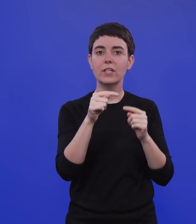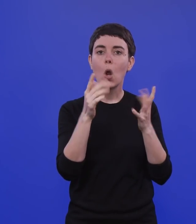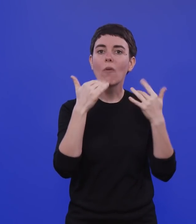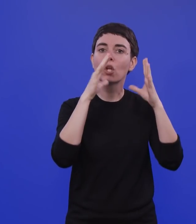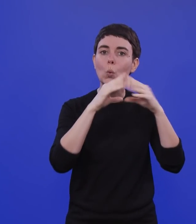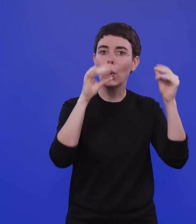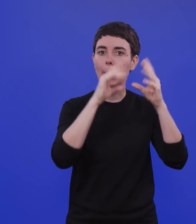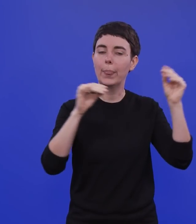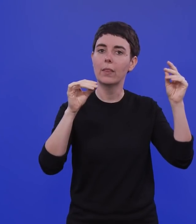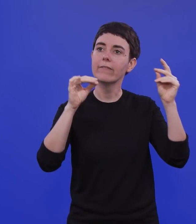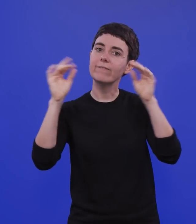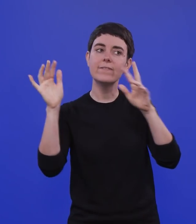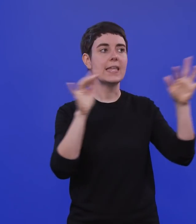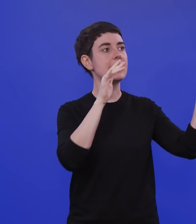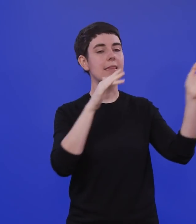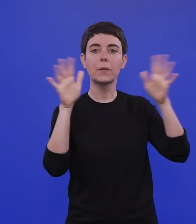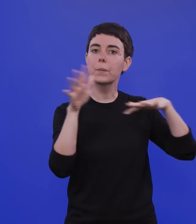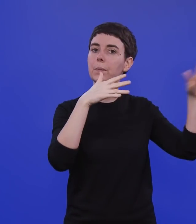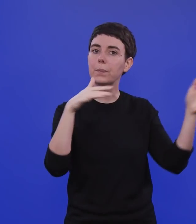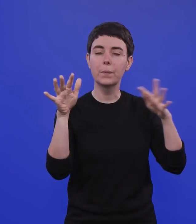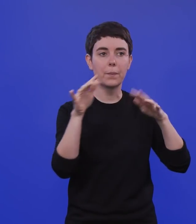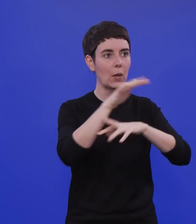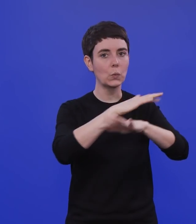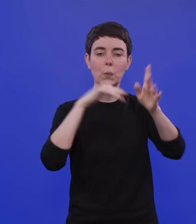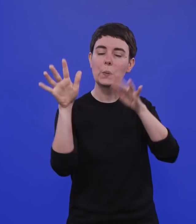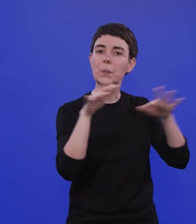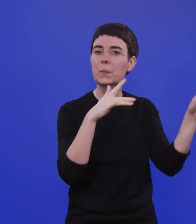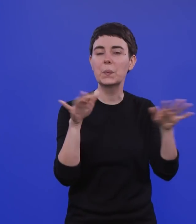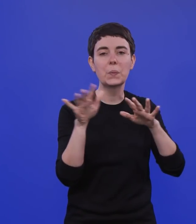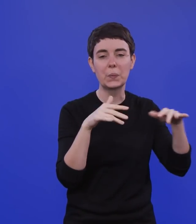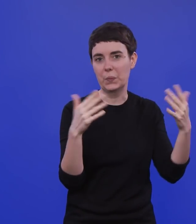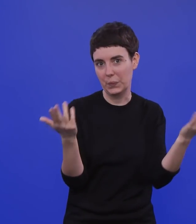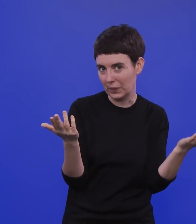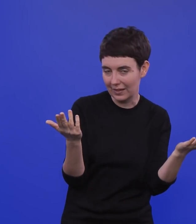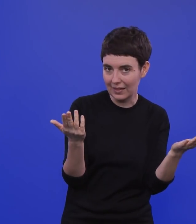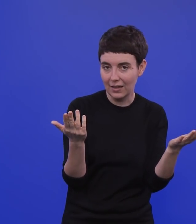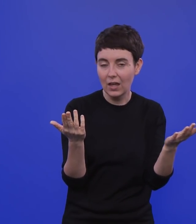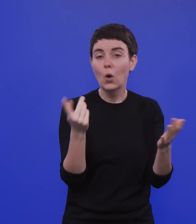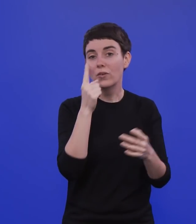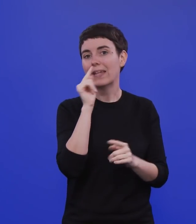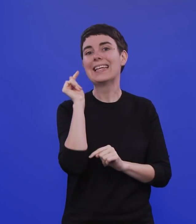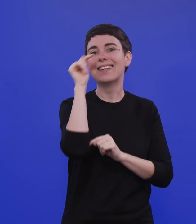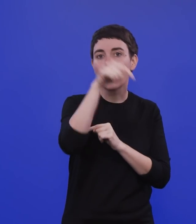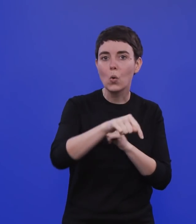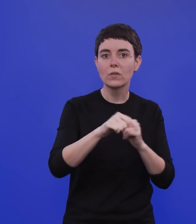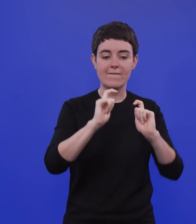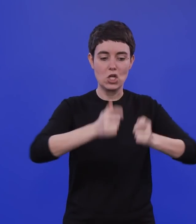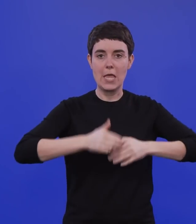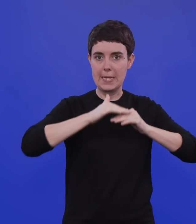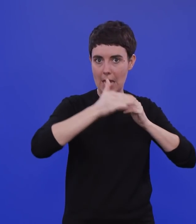weht immer irgendwo ein leichter Wind. natürlich ist man, auch wenn man draußen an so einem Rodelhang steht, mit